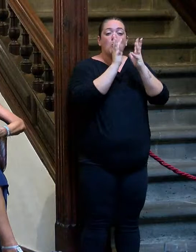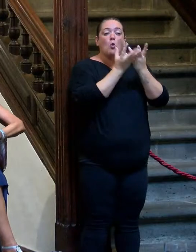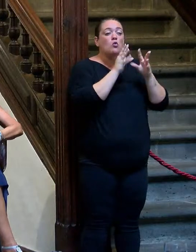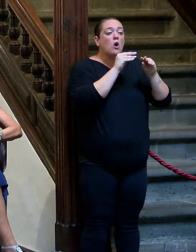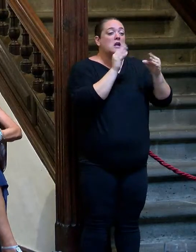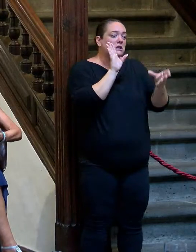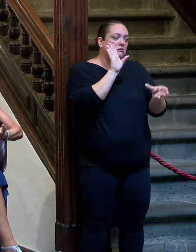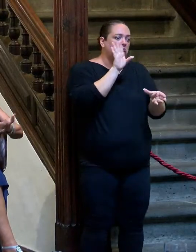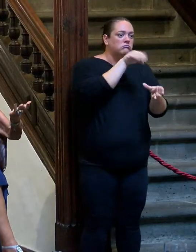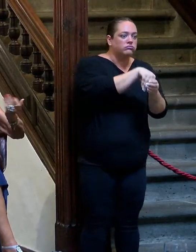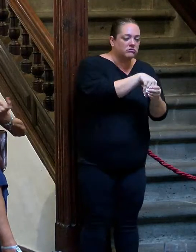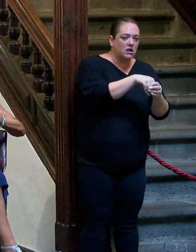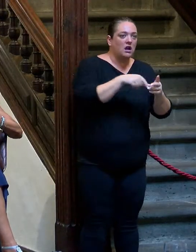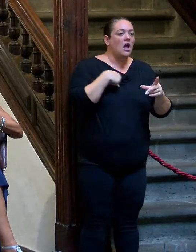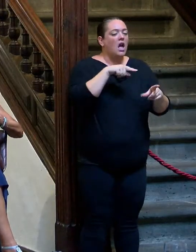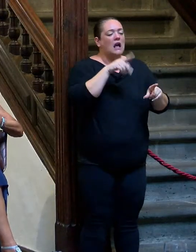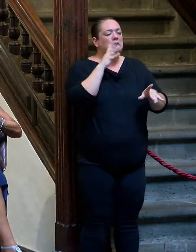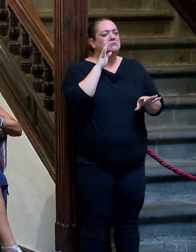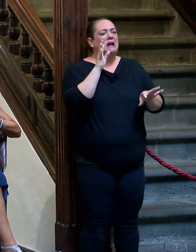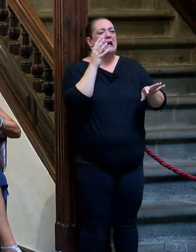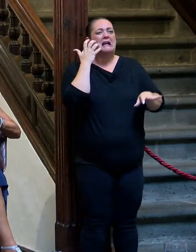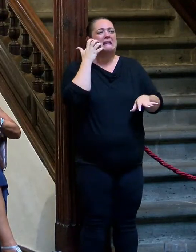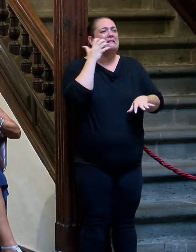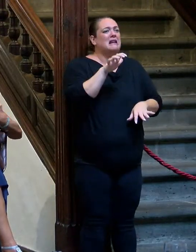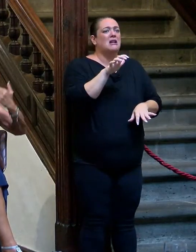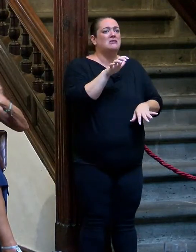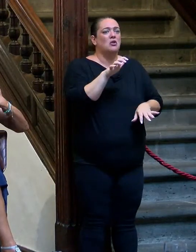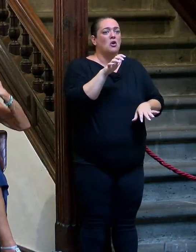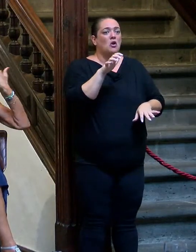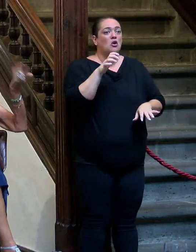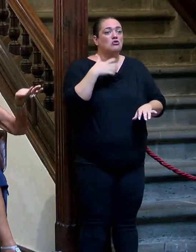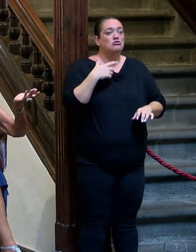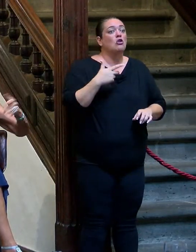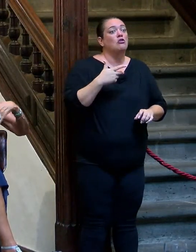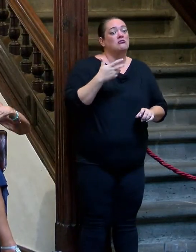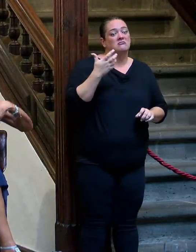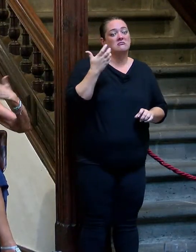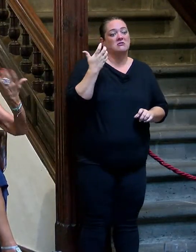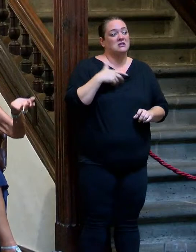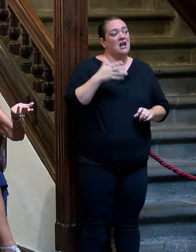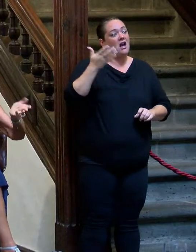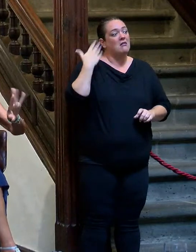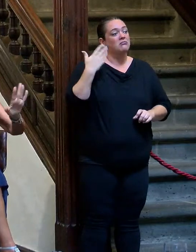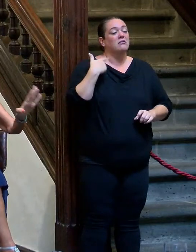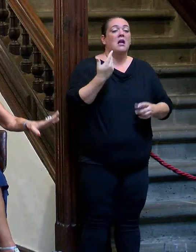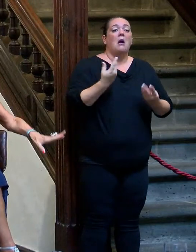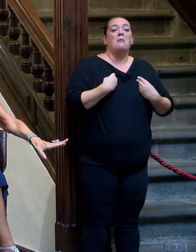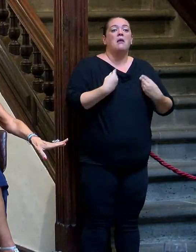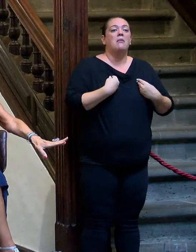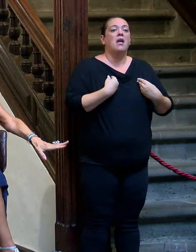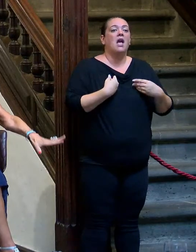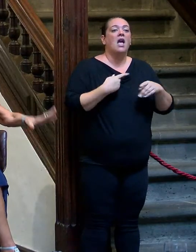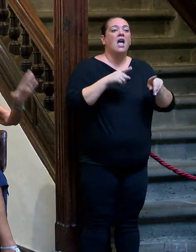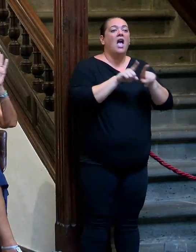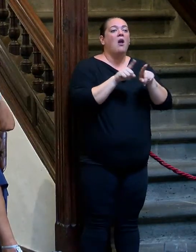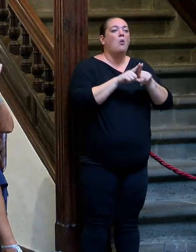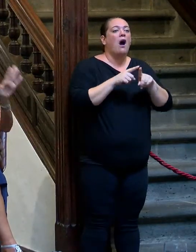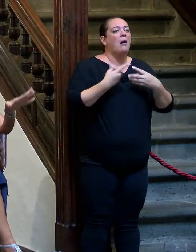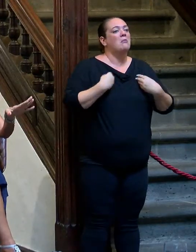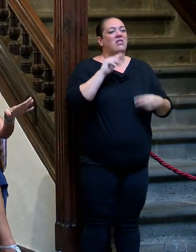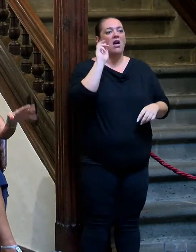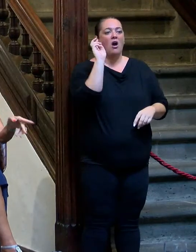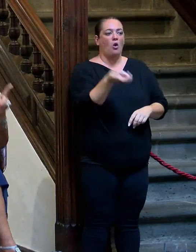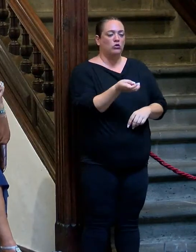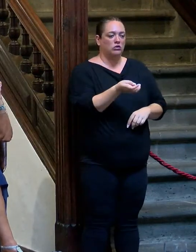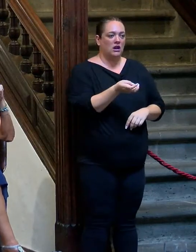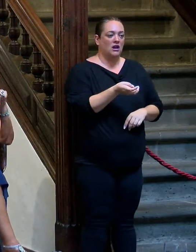que me era absolutamente extraño. Yo soy un avatar de mí misma. Yo ya fui un avatar. Yo ya vivía en el metaverso, antes de que se hiciera el metaverso. Yo veía a